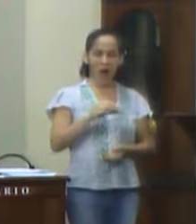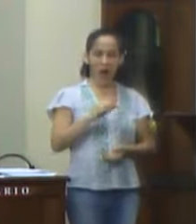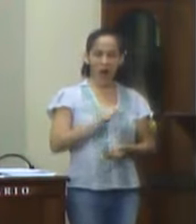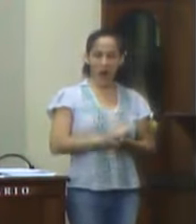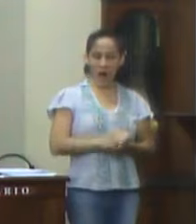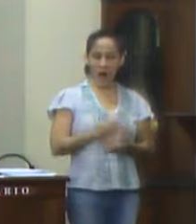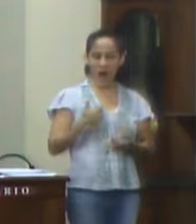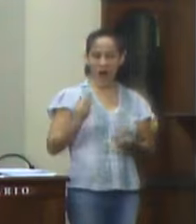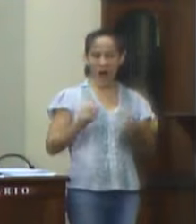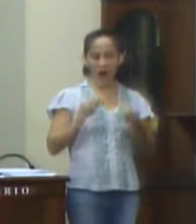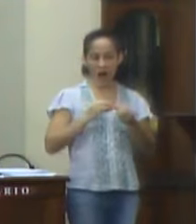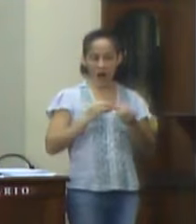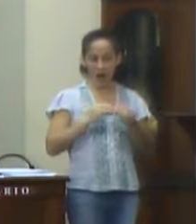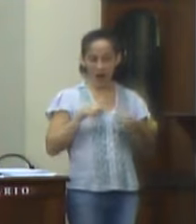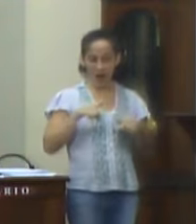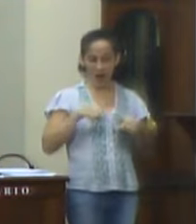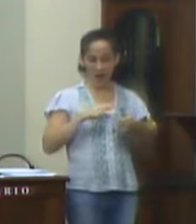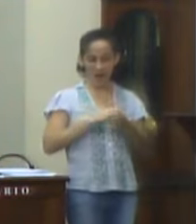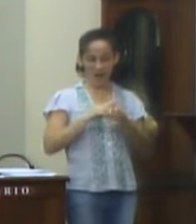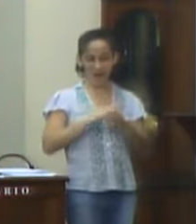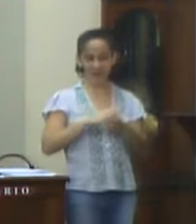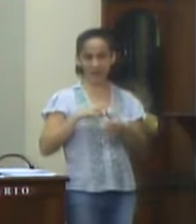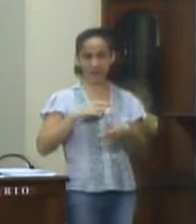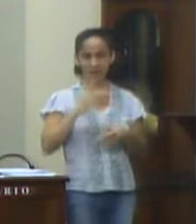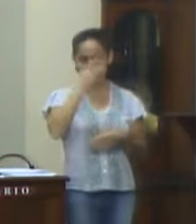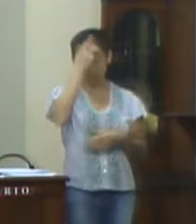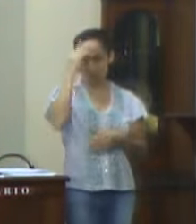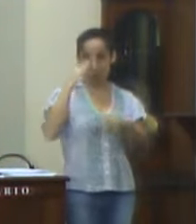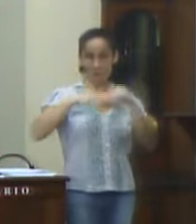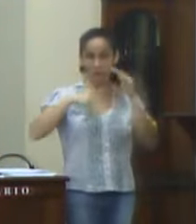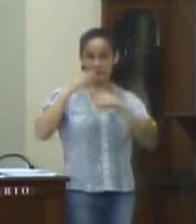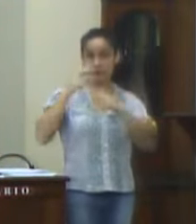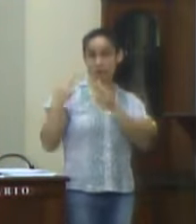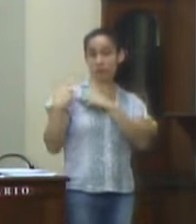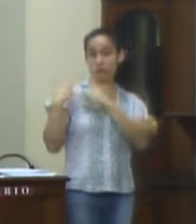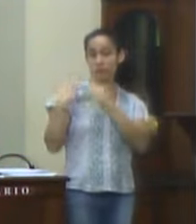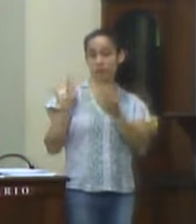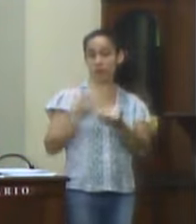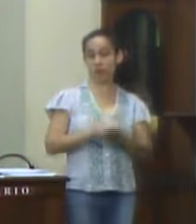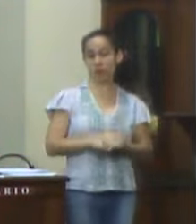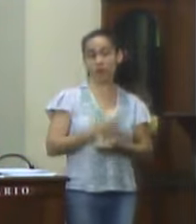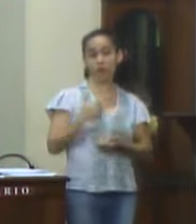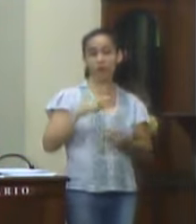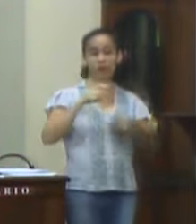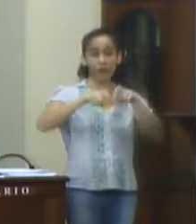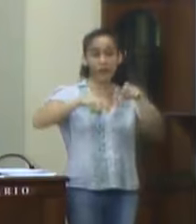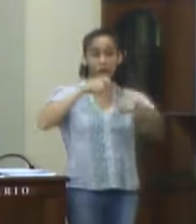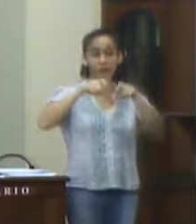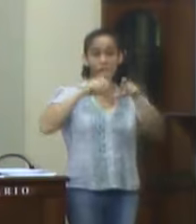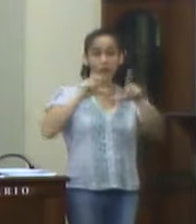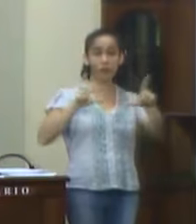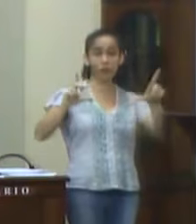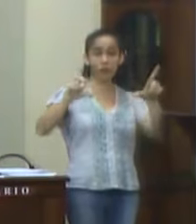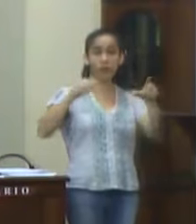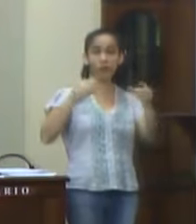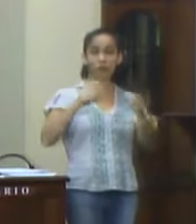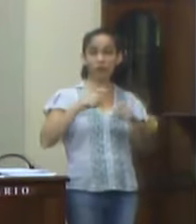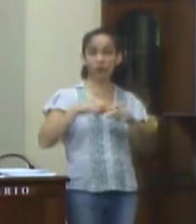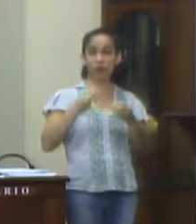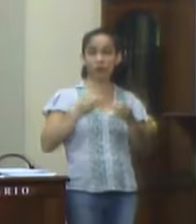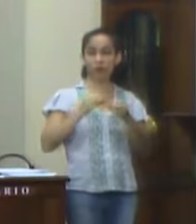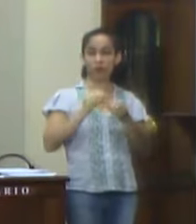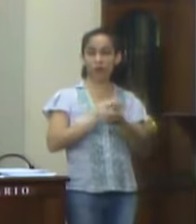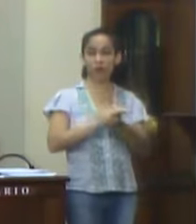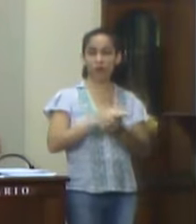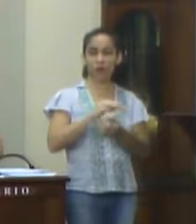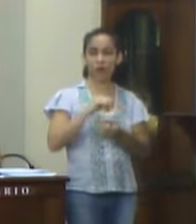discordância com as unidades de saúde do município, que não disponibilizam consultórios com computadores para uso médico na leitura de mídia